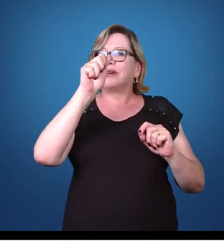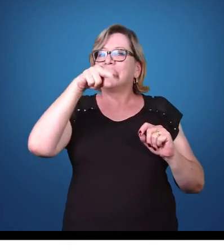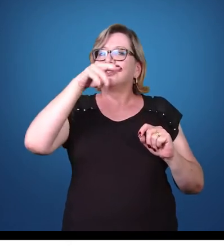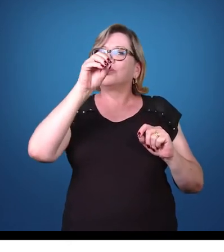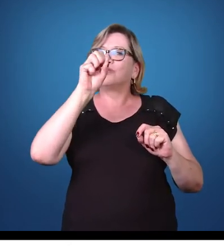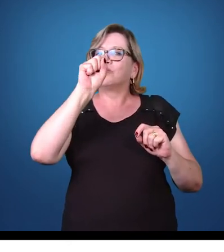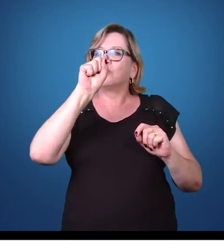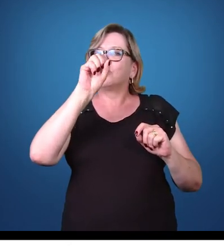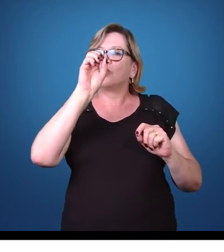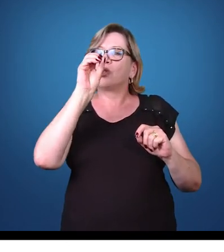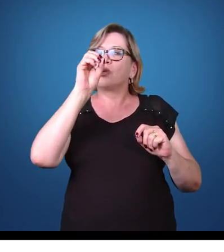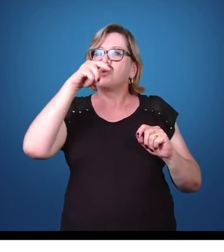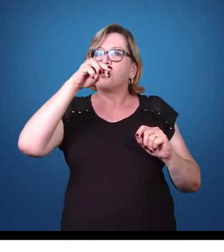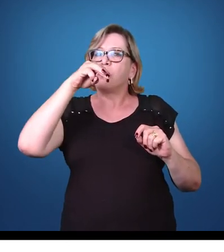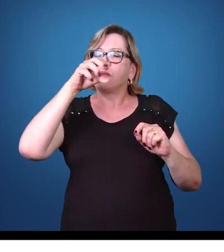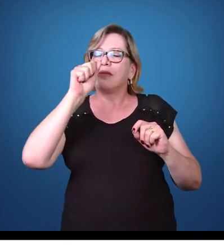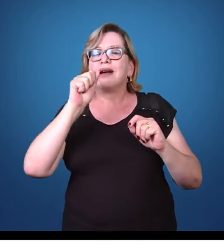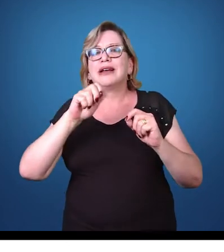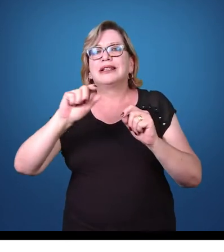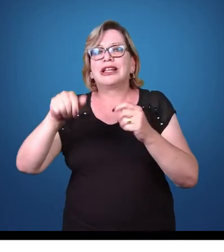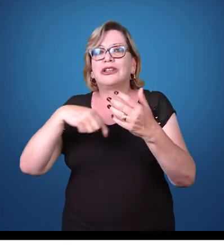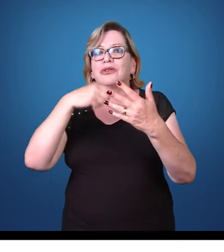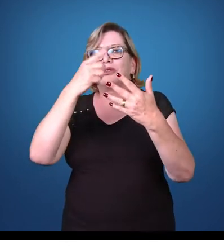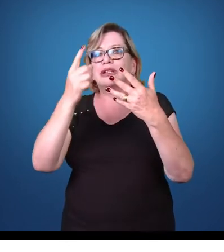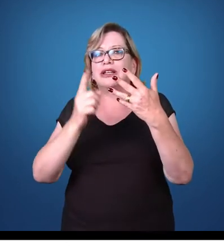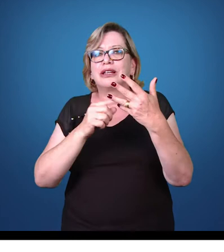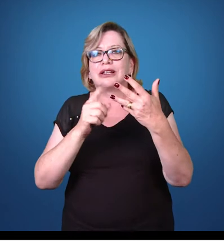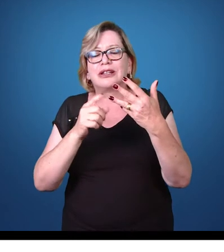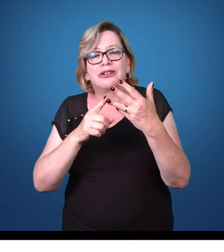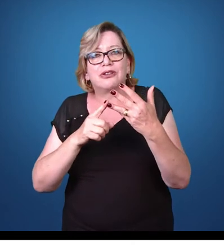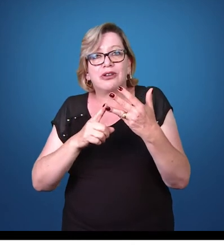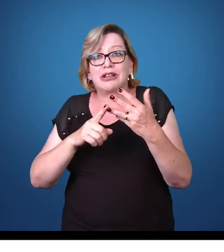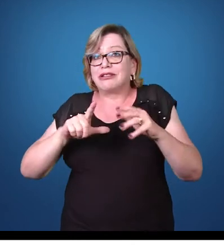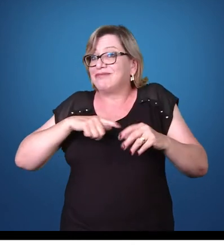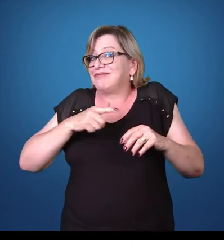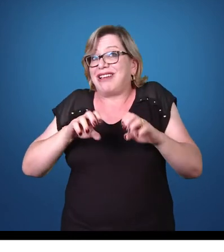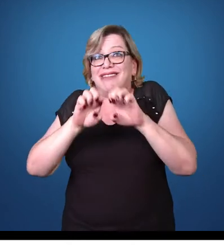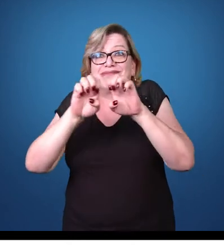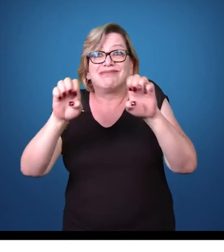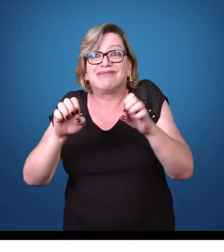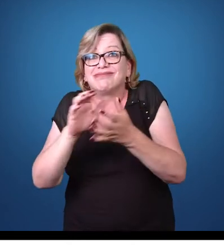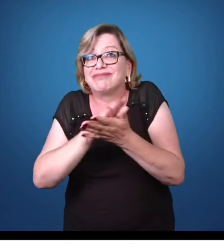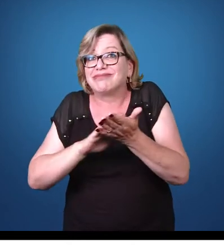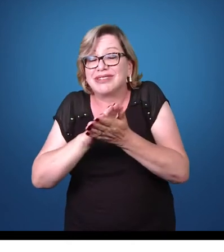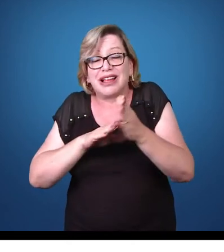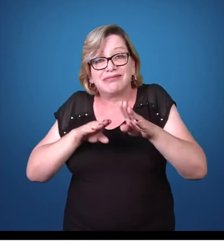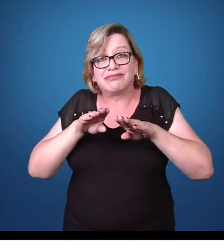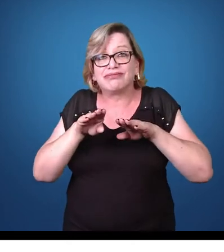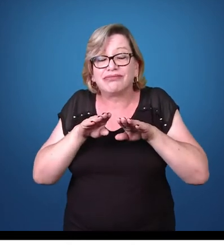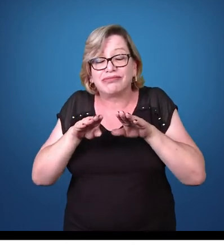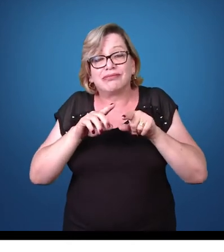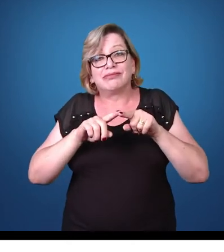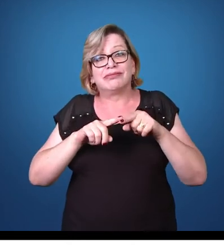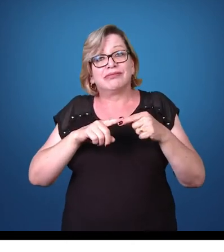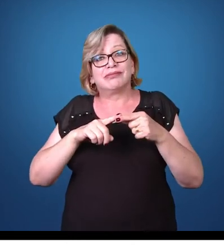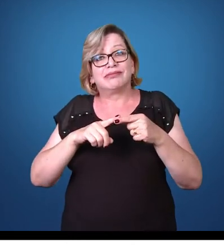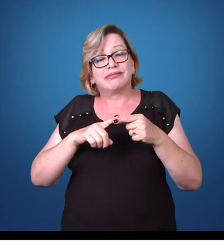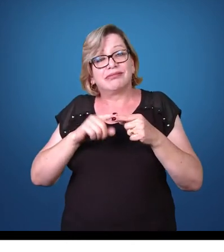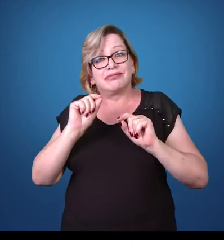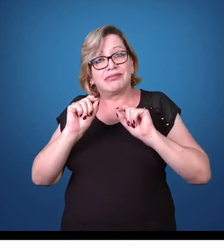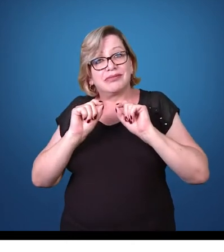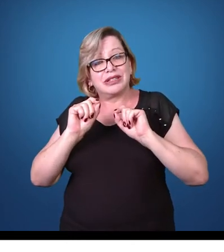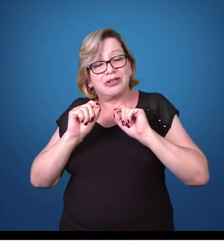protozoários que não apresentam nenhuma estrutura de locomoção e que a